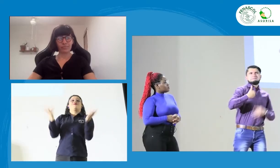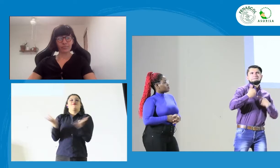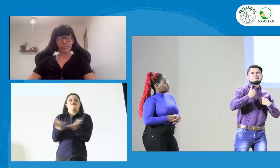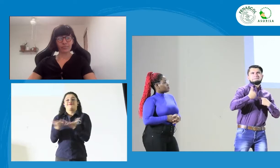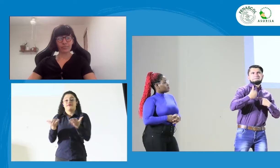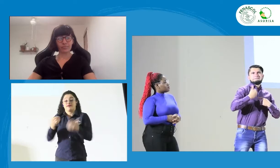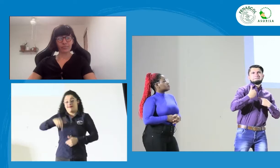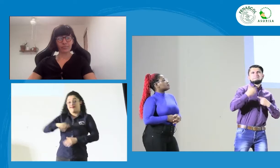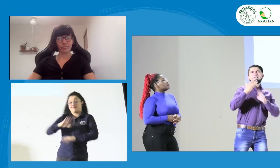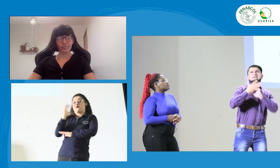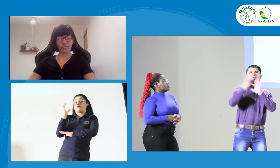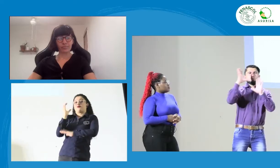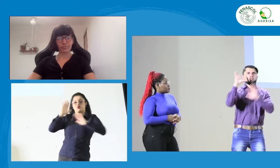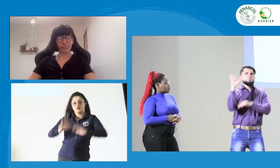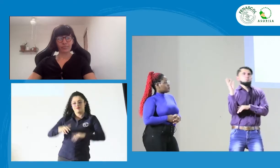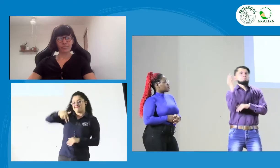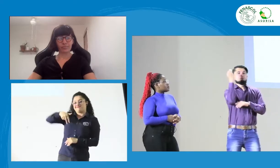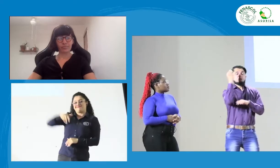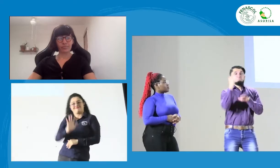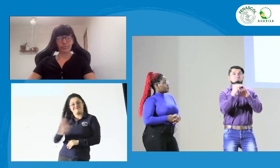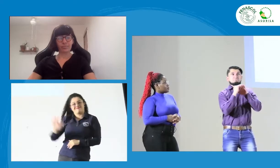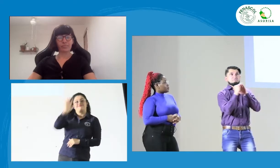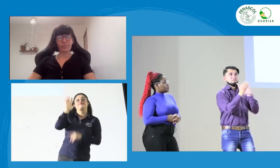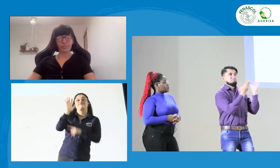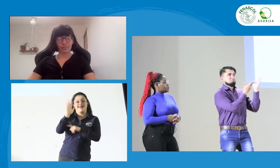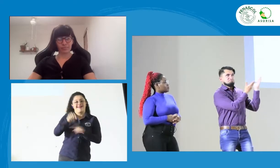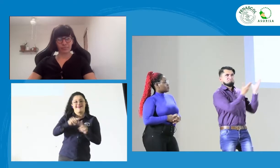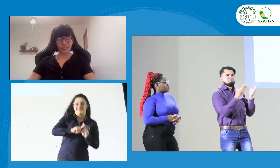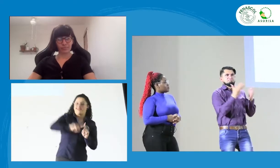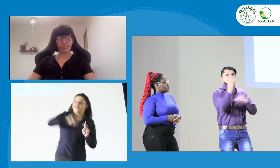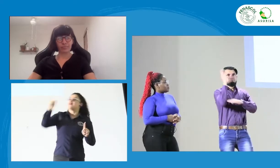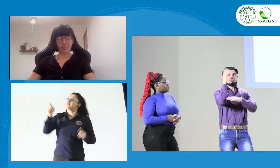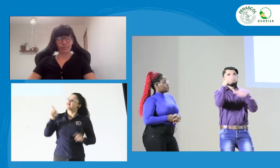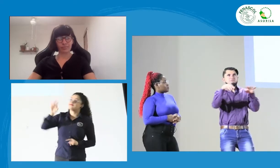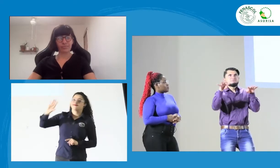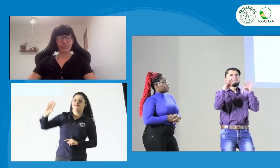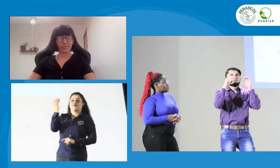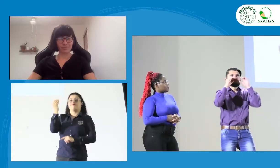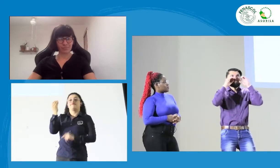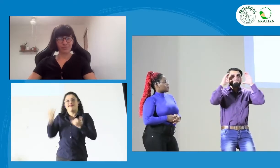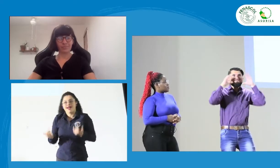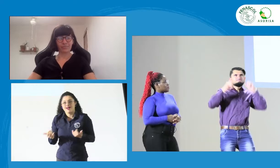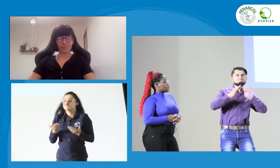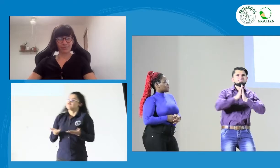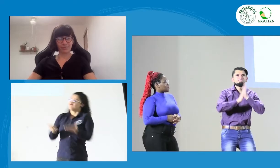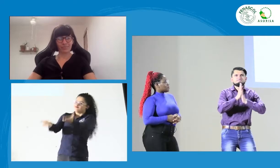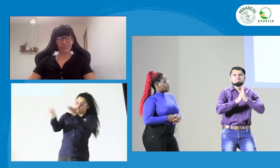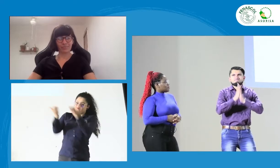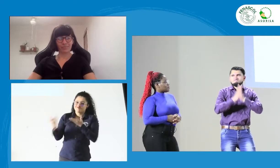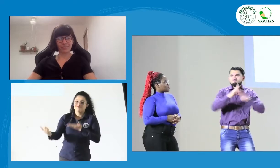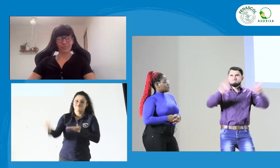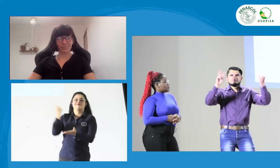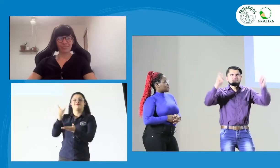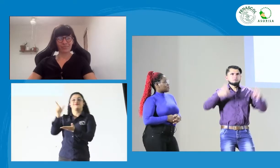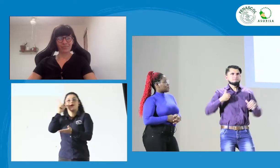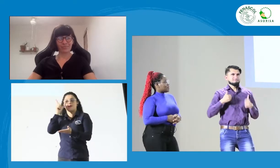WFD, pero la WFD a su vez tiene su sección de jóvenes. Así que, Laure, tienes